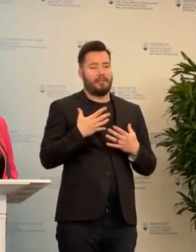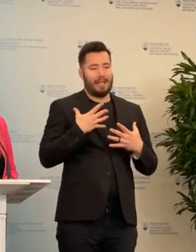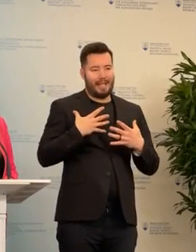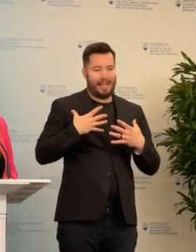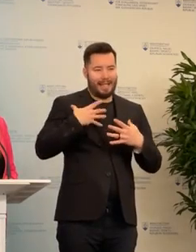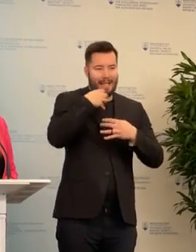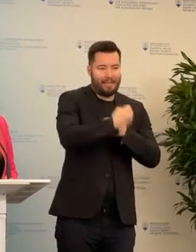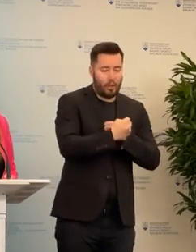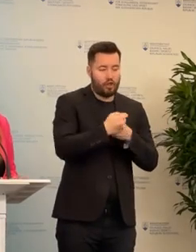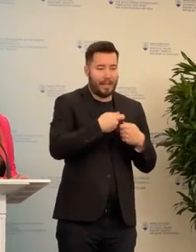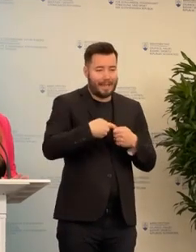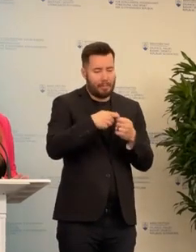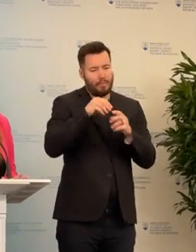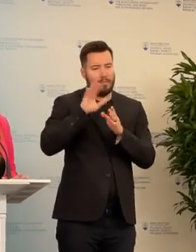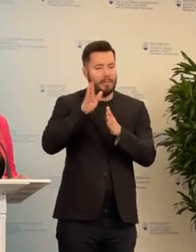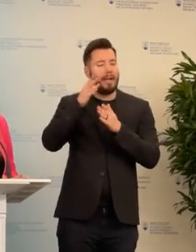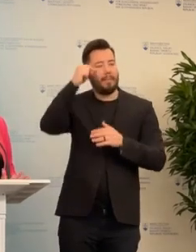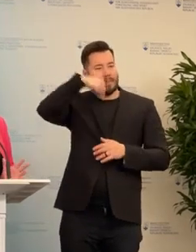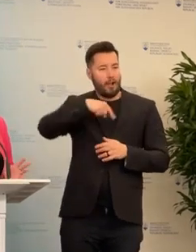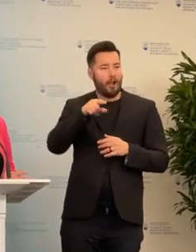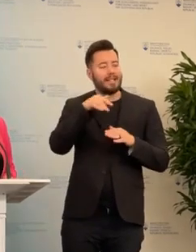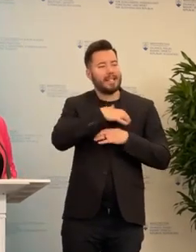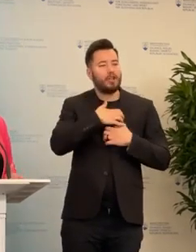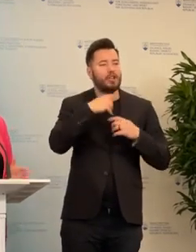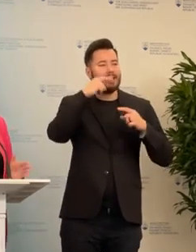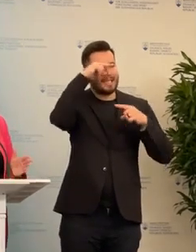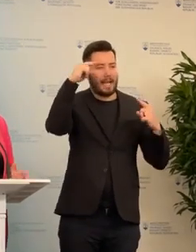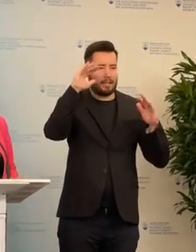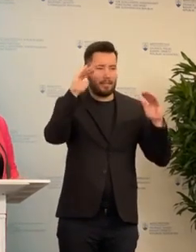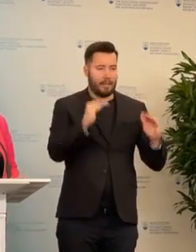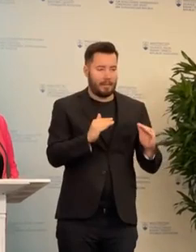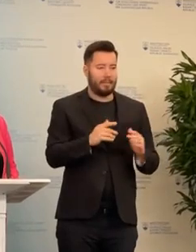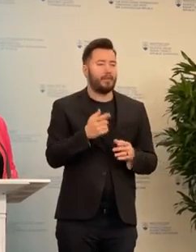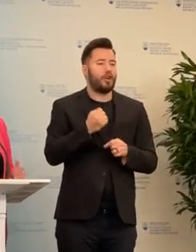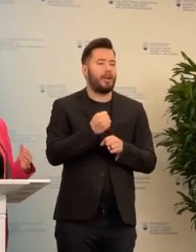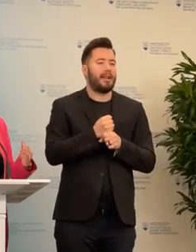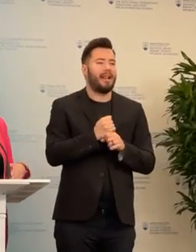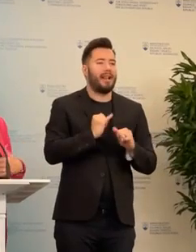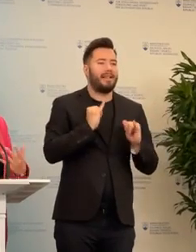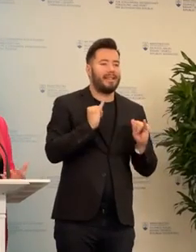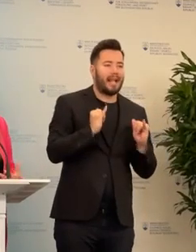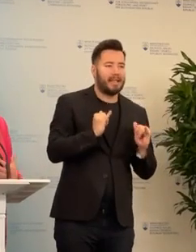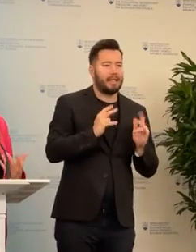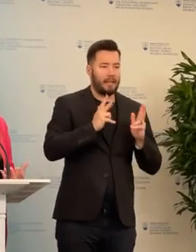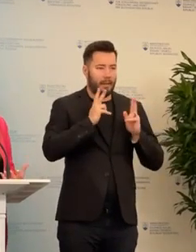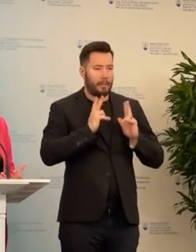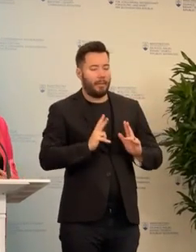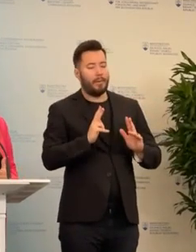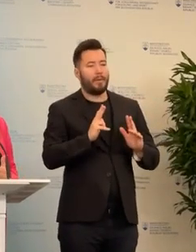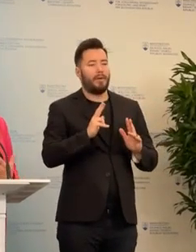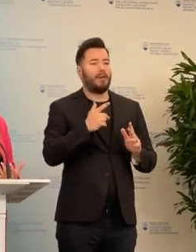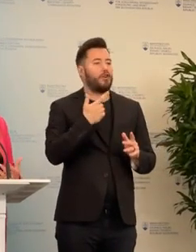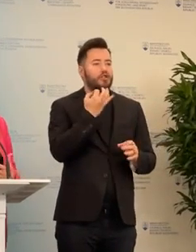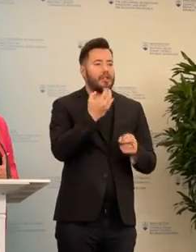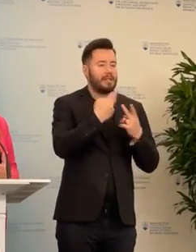aby znižovali stres. Čiže úplne napríklad prakticky robili relaxačné autogéne tréningy na to, aby to vedeli zvládať, čo majú